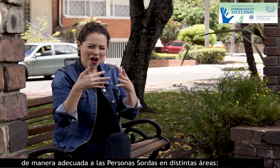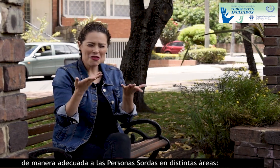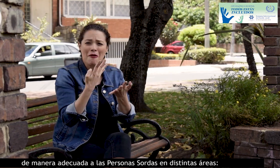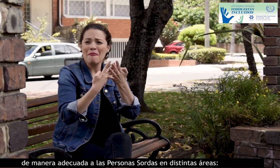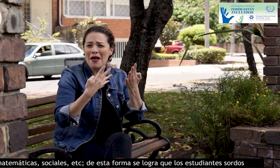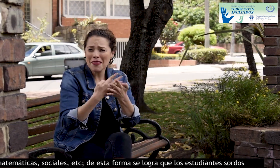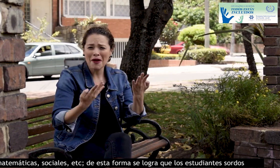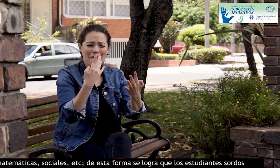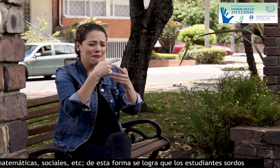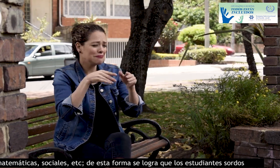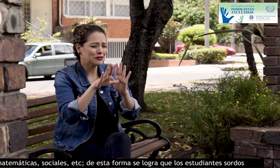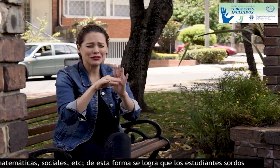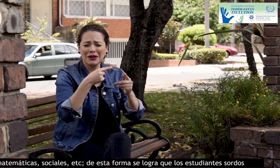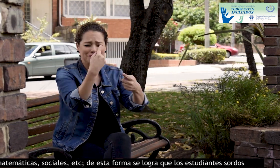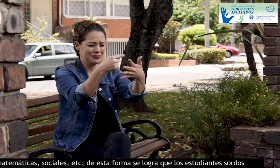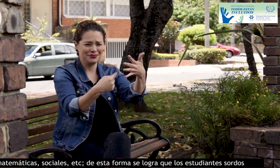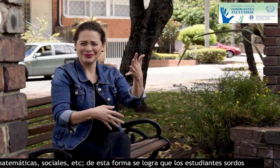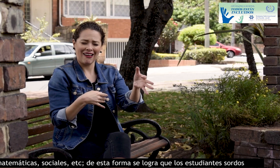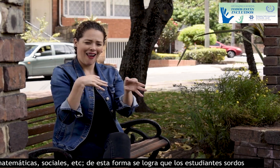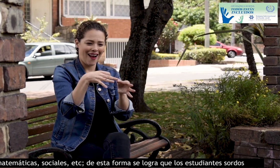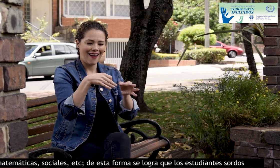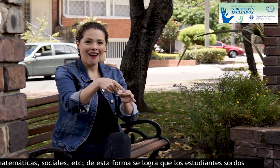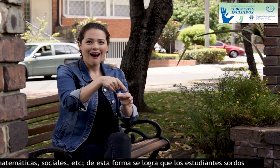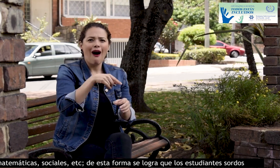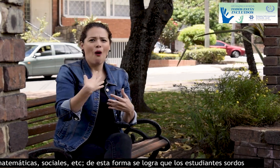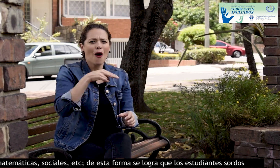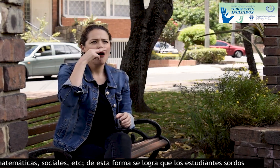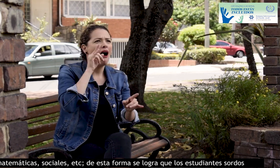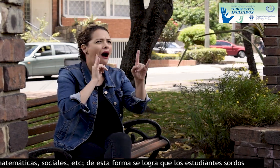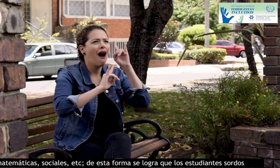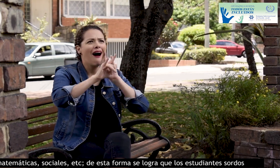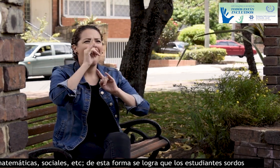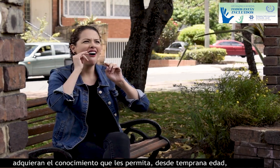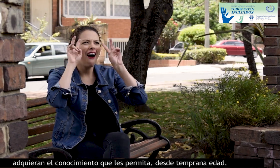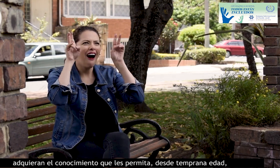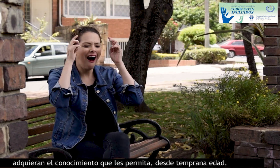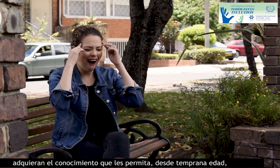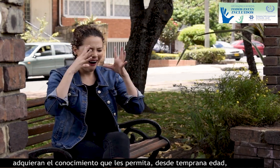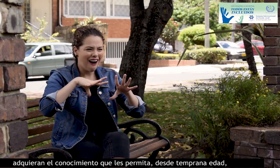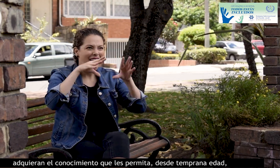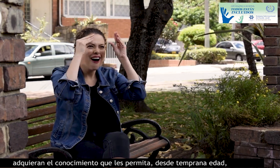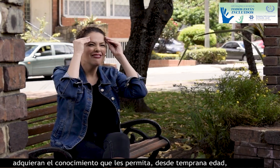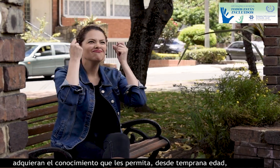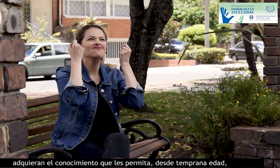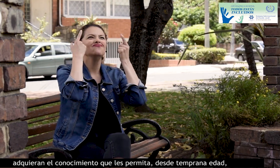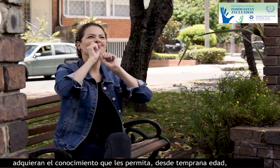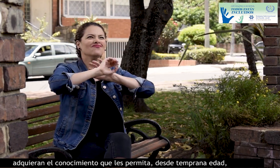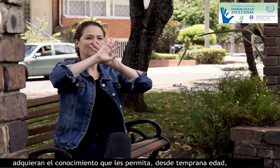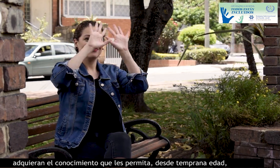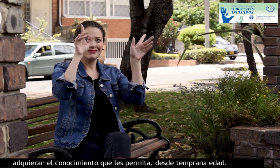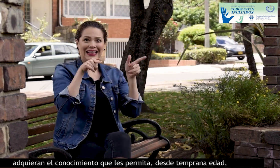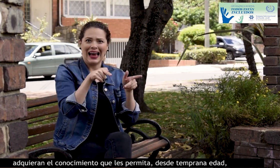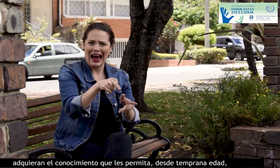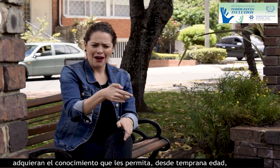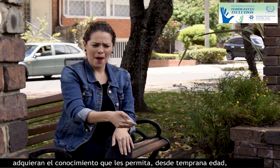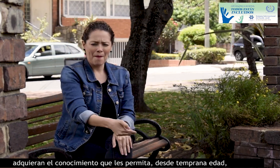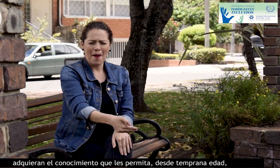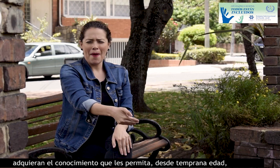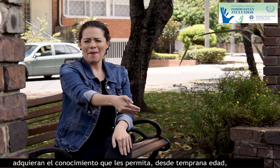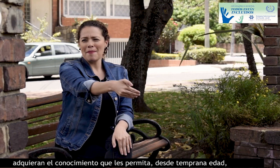personas sordas en distintas áreas, matemáticas, sociales, etc. De esta forma se logra que los estudiantes sordos adquieran el conocimiento